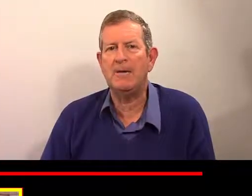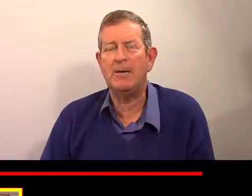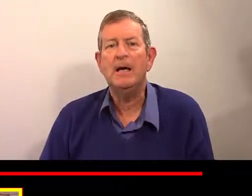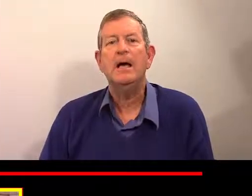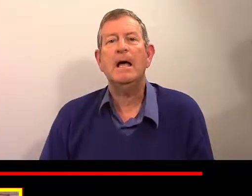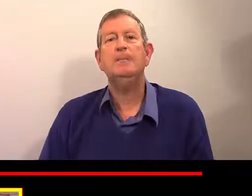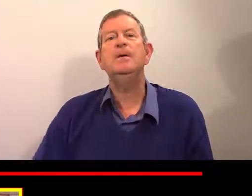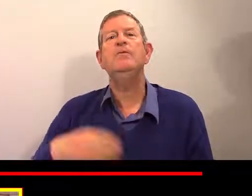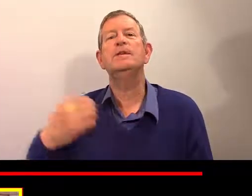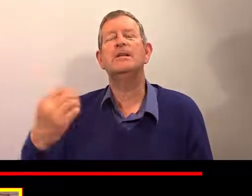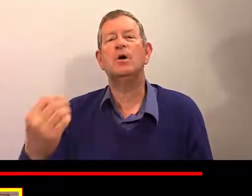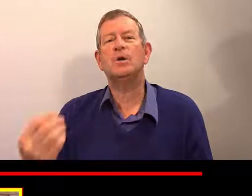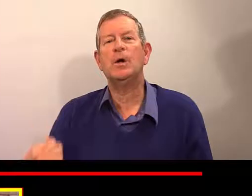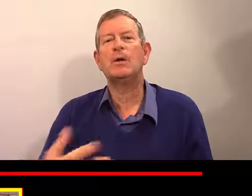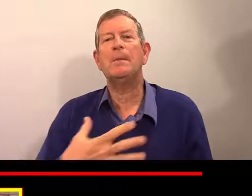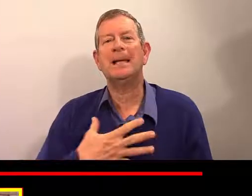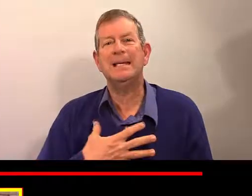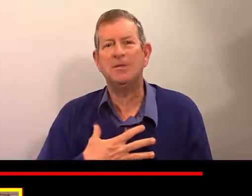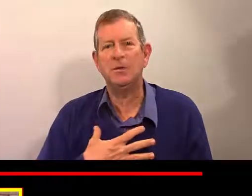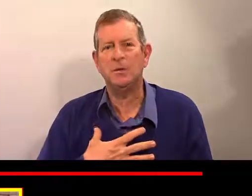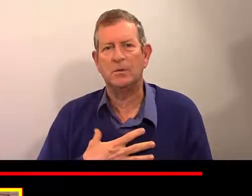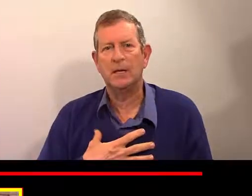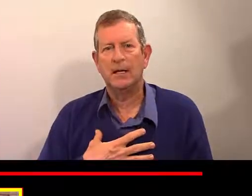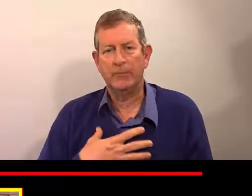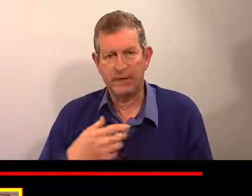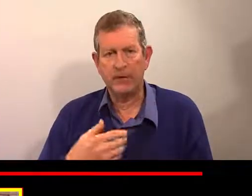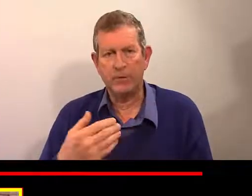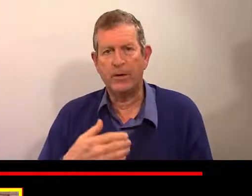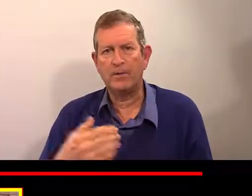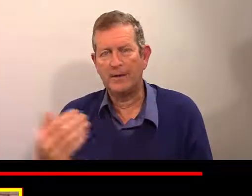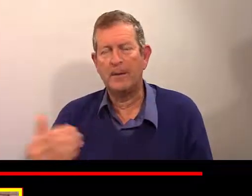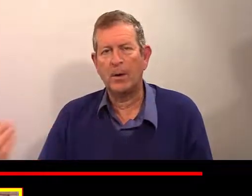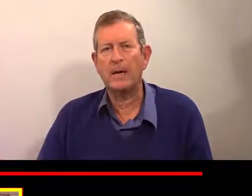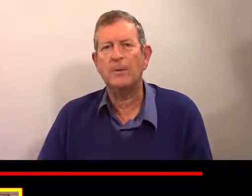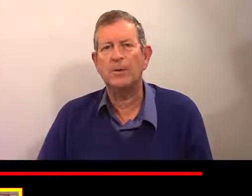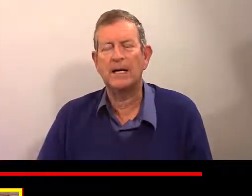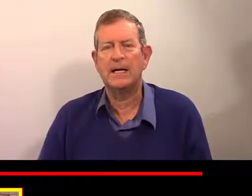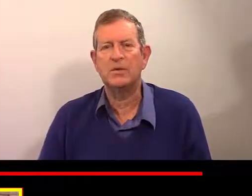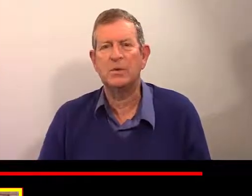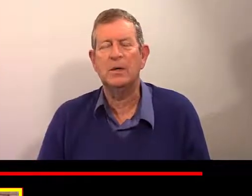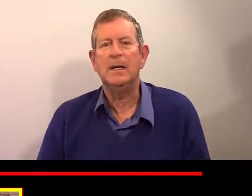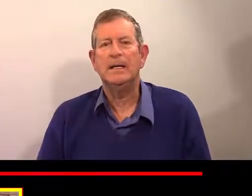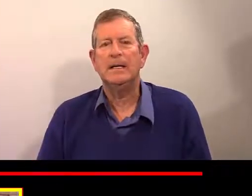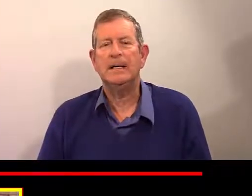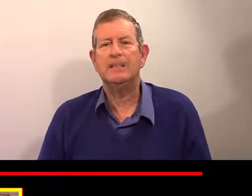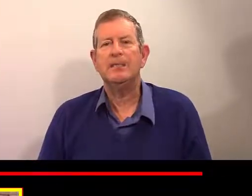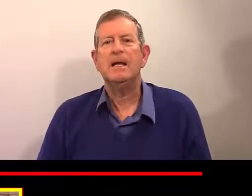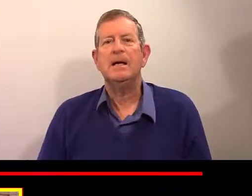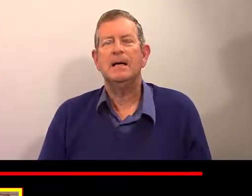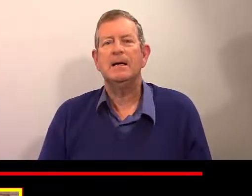élève. Et puis, vous allez entendre ma question. Et vous allez devoir finalement répondre à la question.